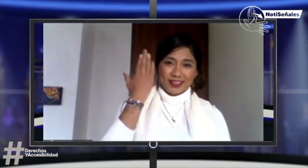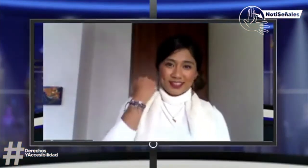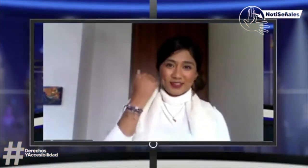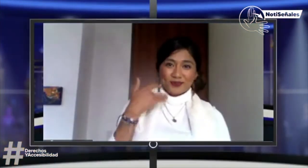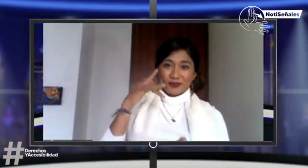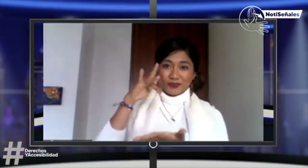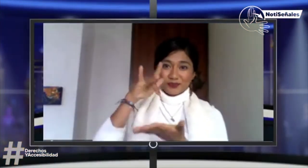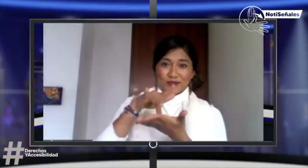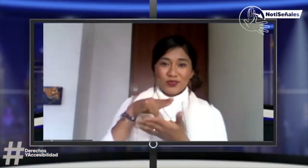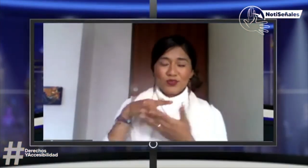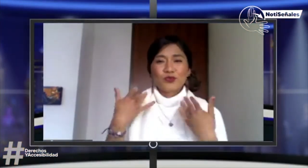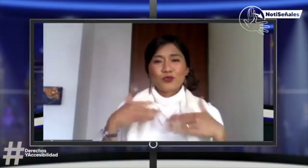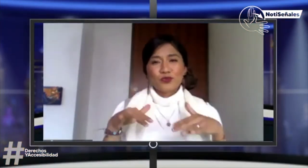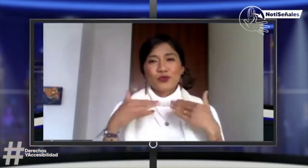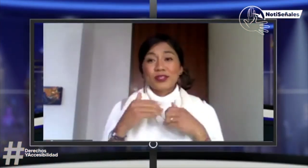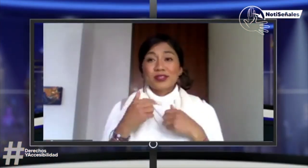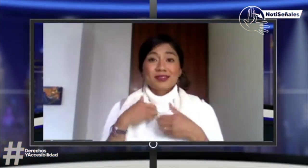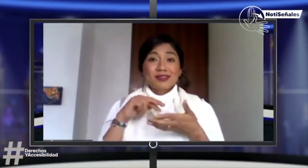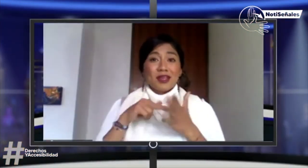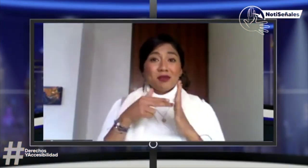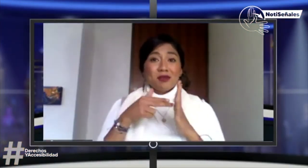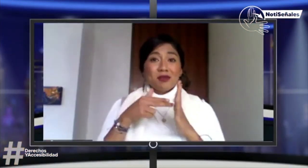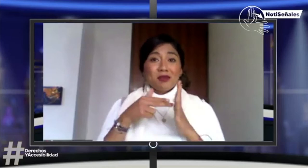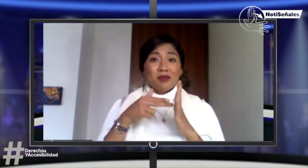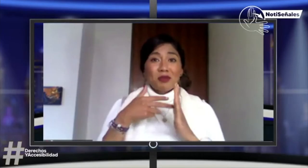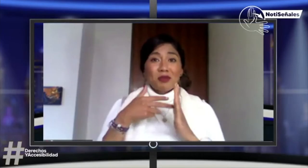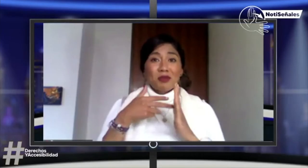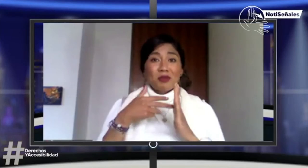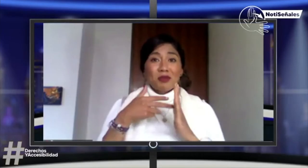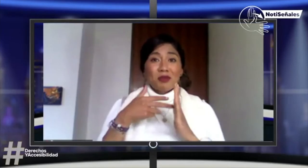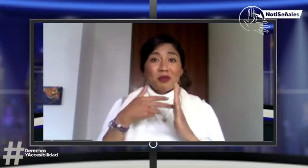años yo tuve esa experiencia de participar en...